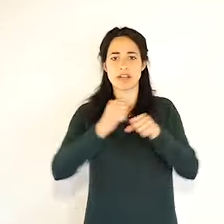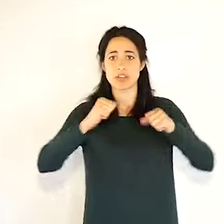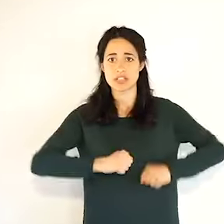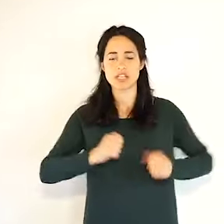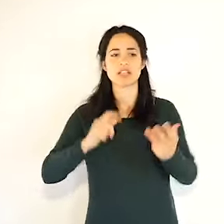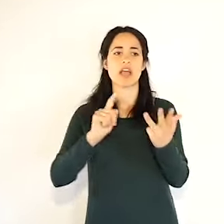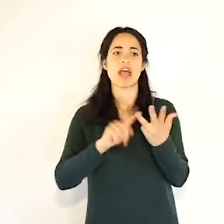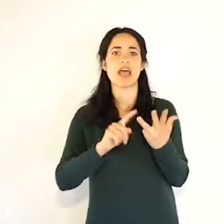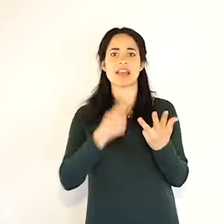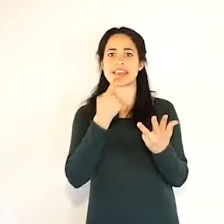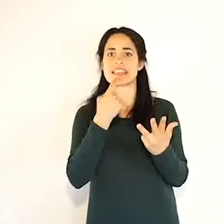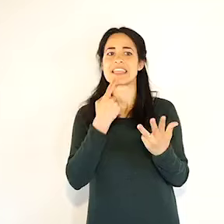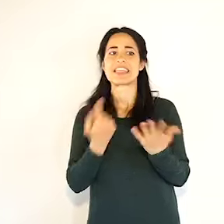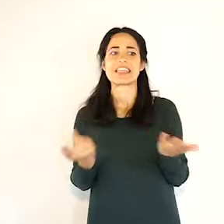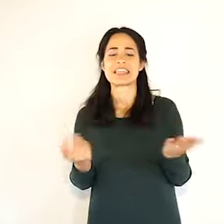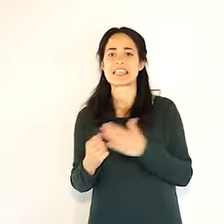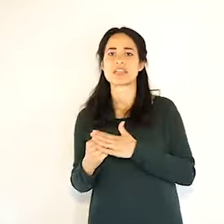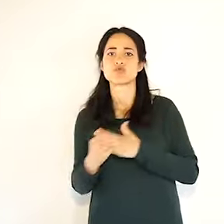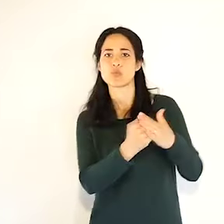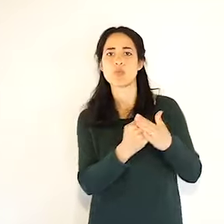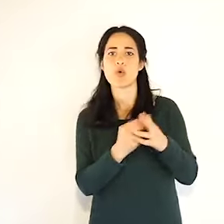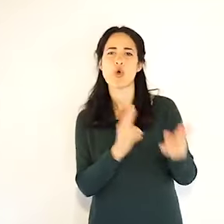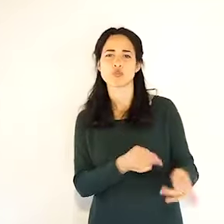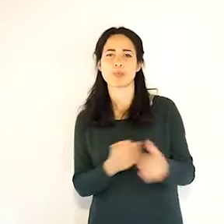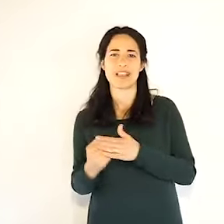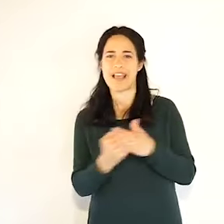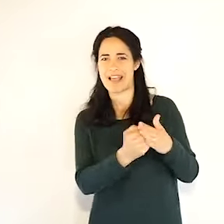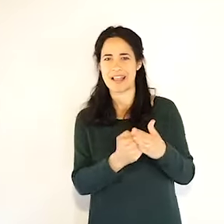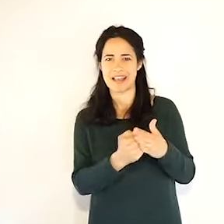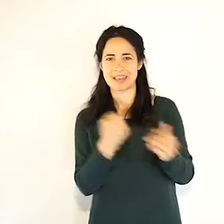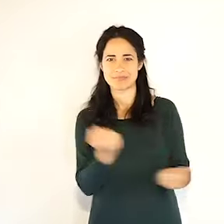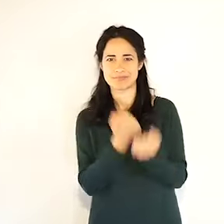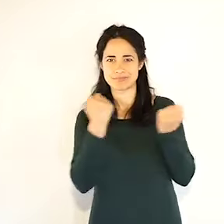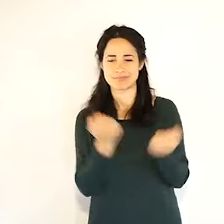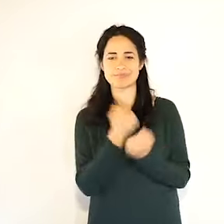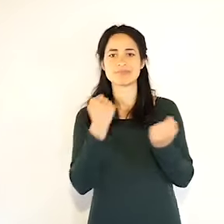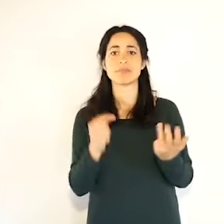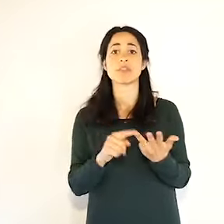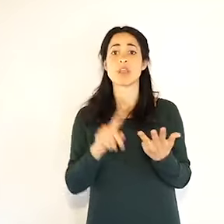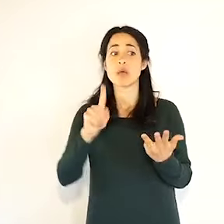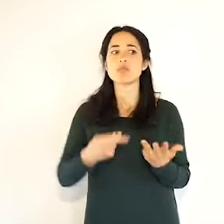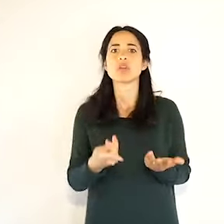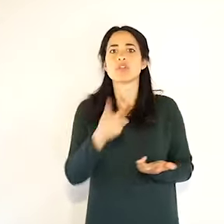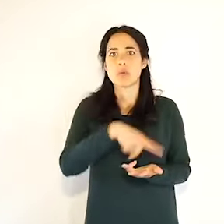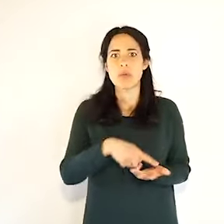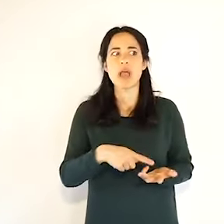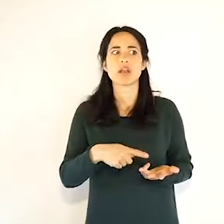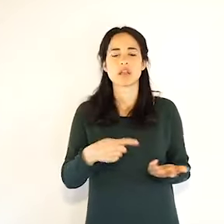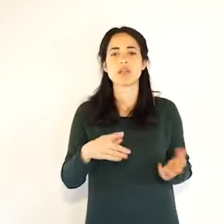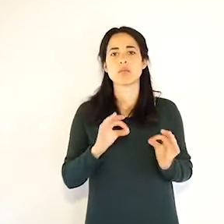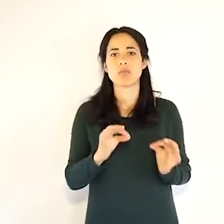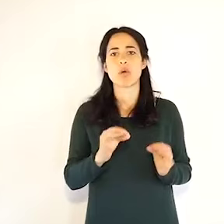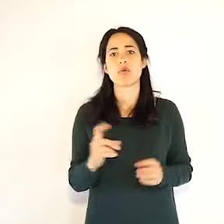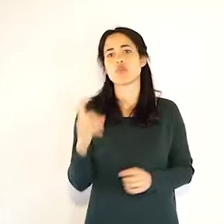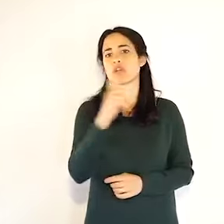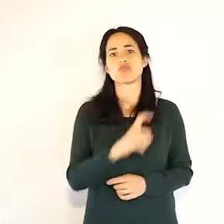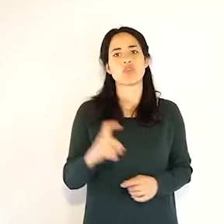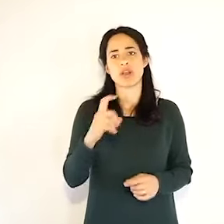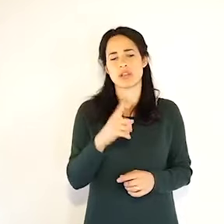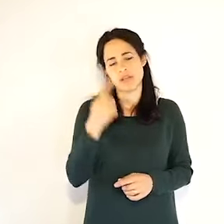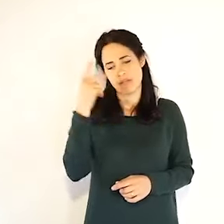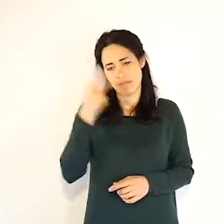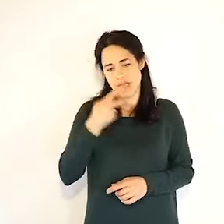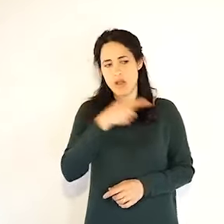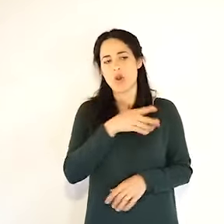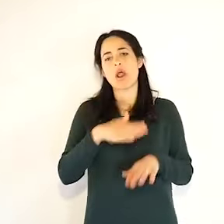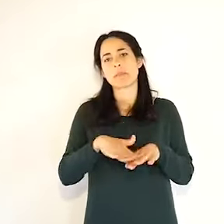sanitari coloro che supportano l'attività degli ospedali e che anche domani passeranno una giornata